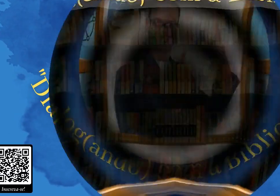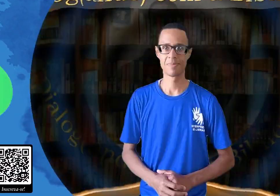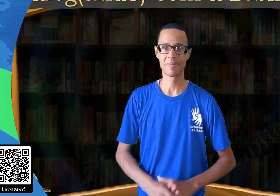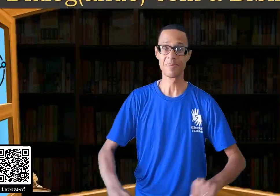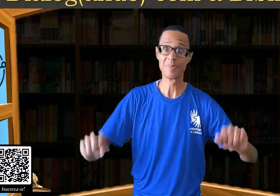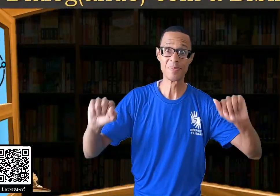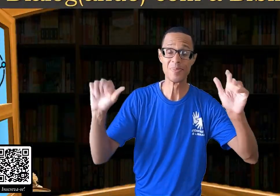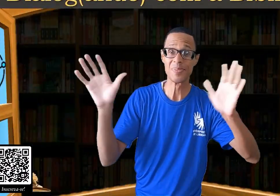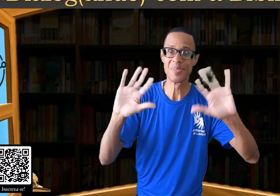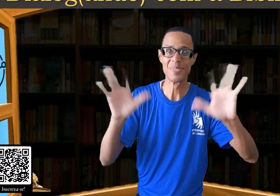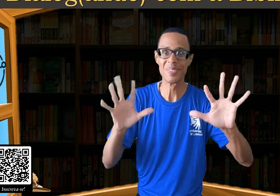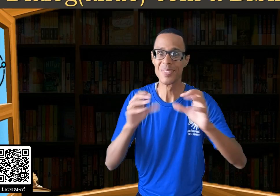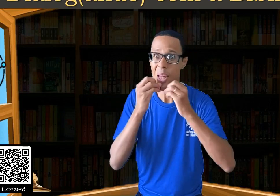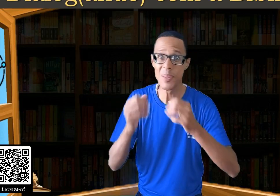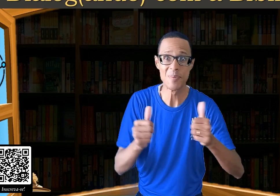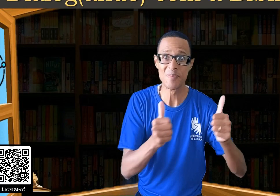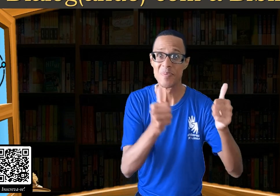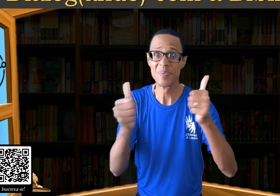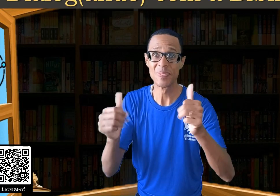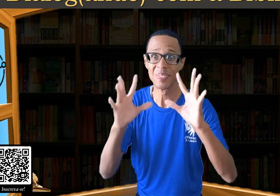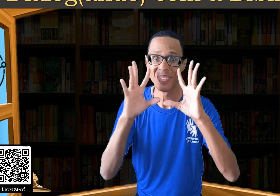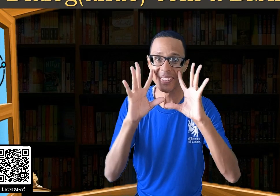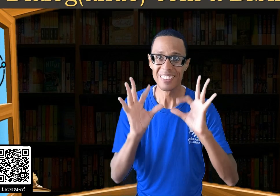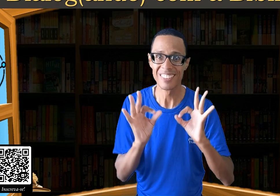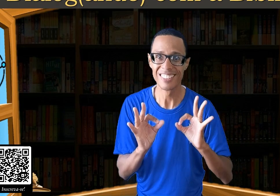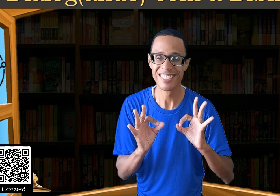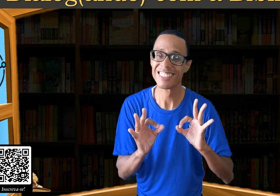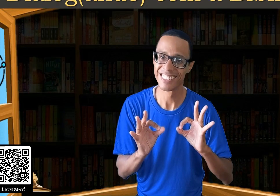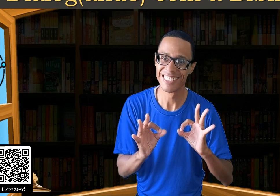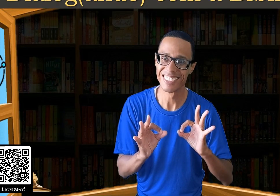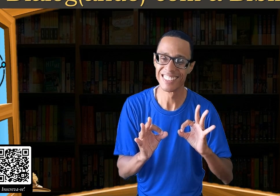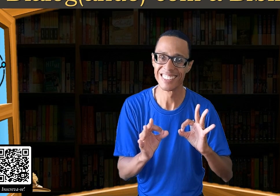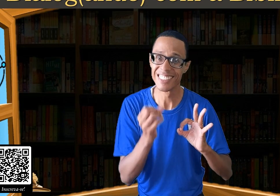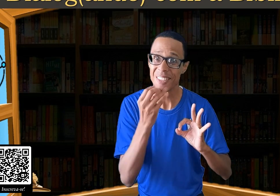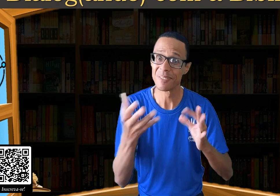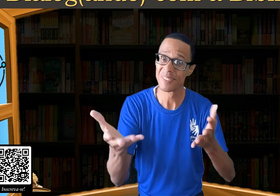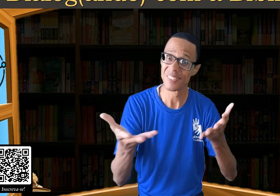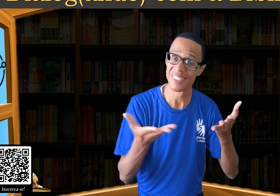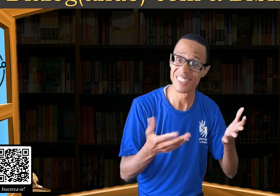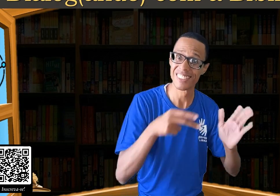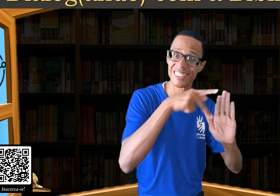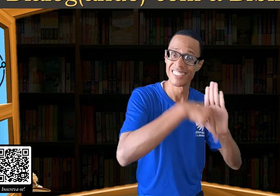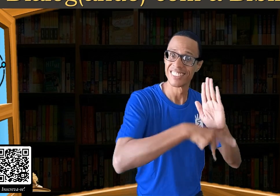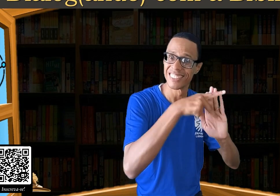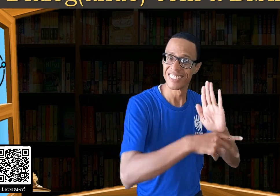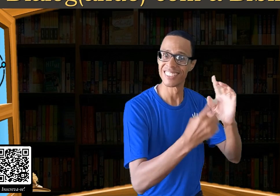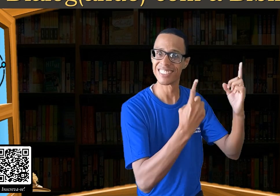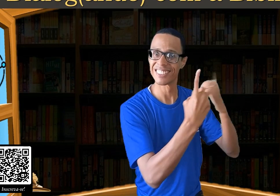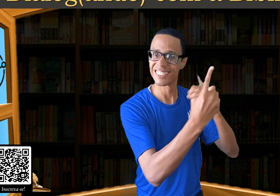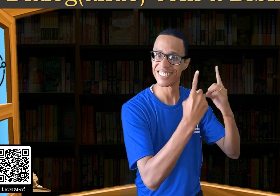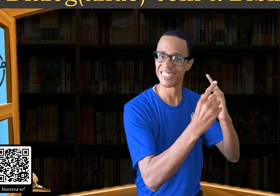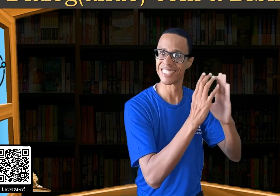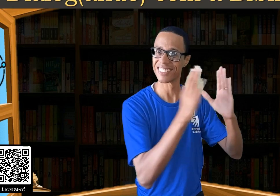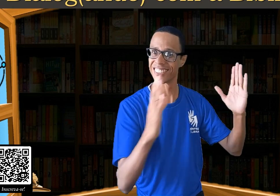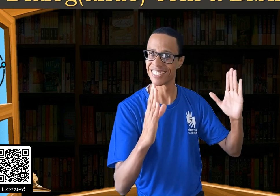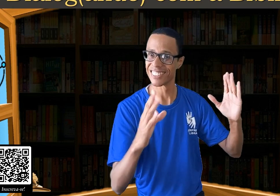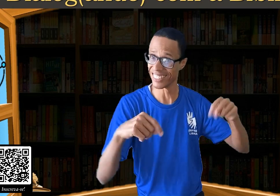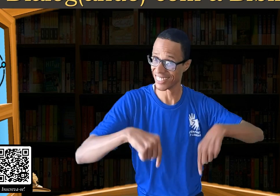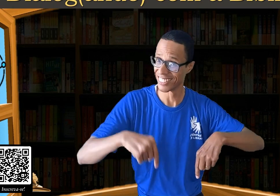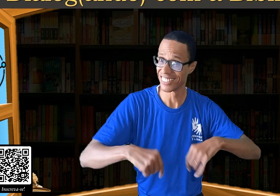Olá, você que assiste este vídeo, como está? Tudo bem? Seja bem